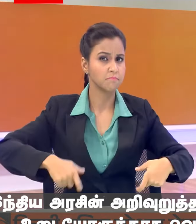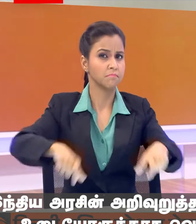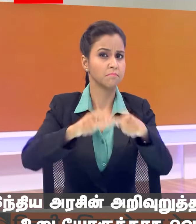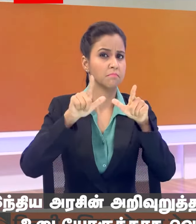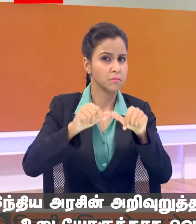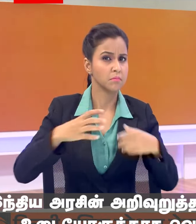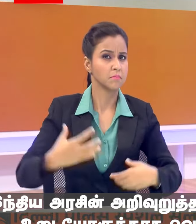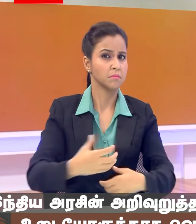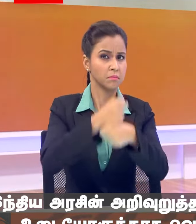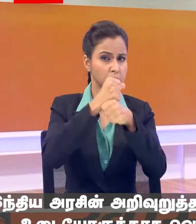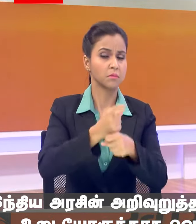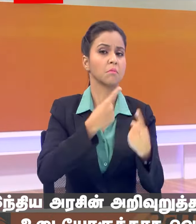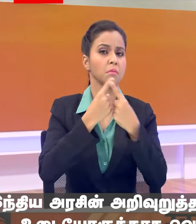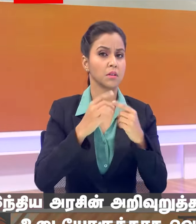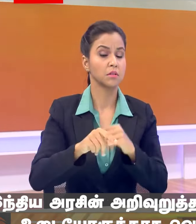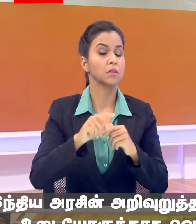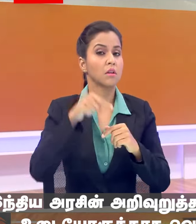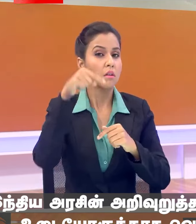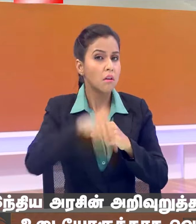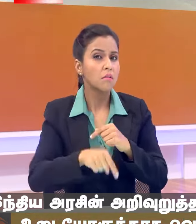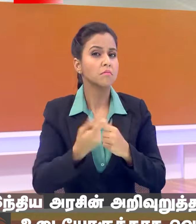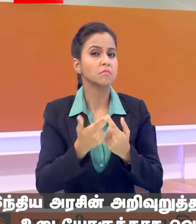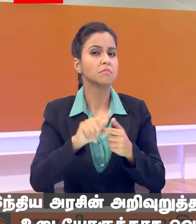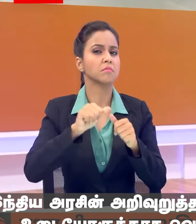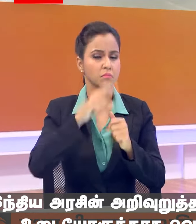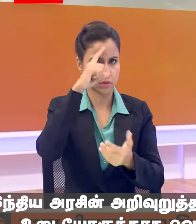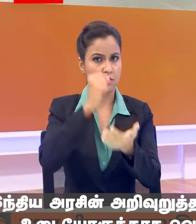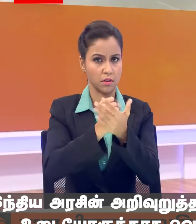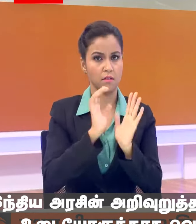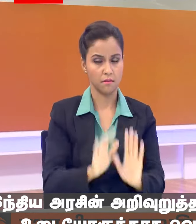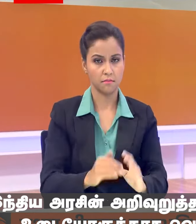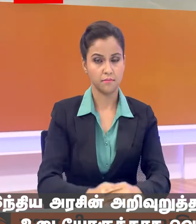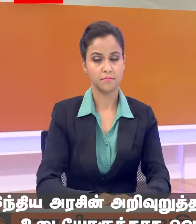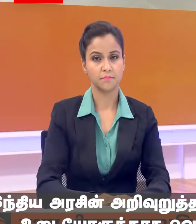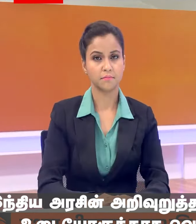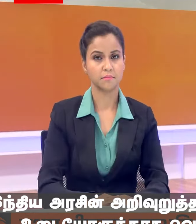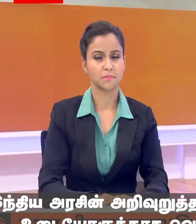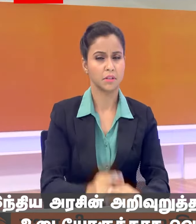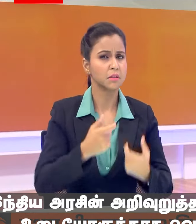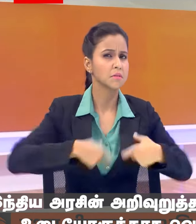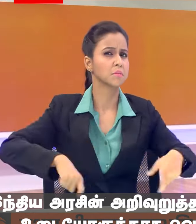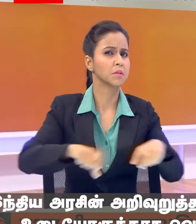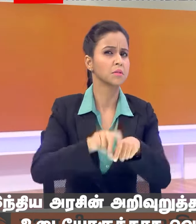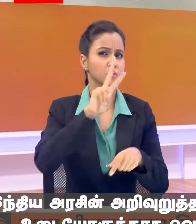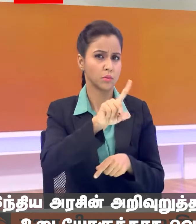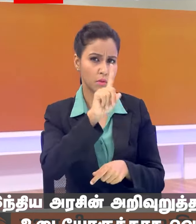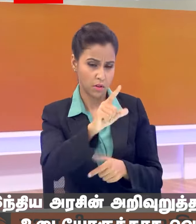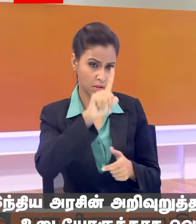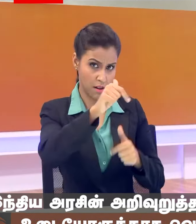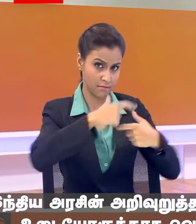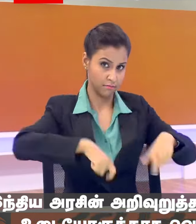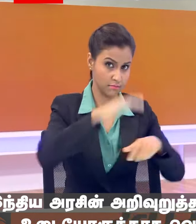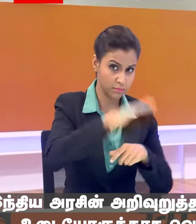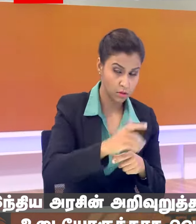समीती के गठन की बात करते हैं जिसको आज जिस पर फैसला लिया गया समीती में 21 लोकसभा से